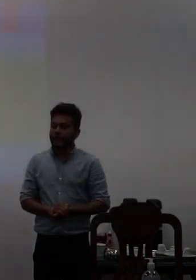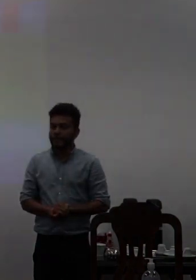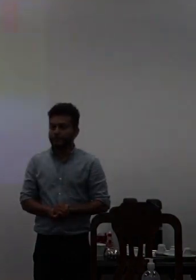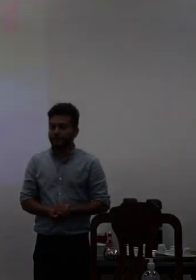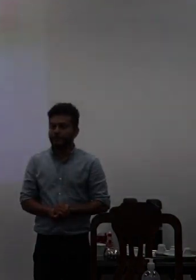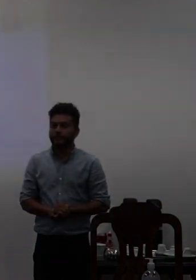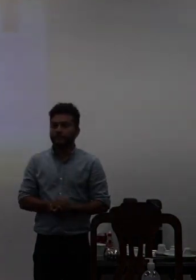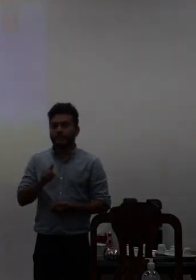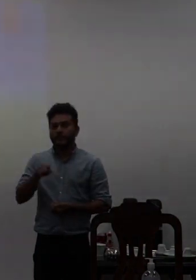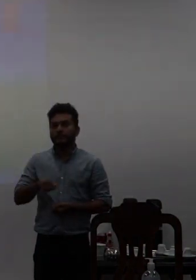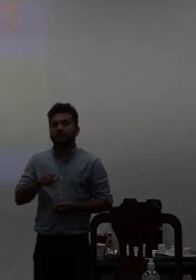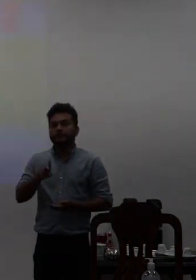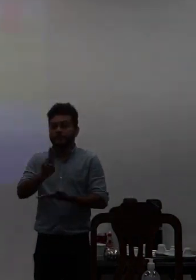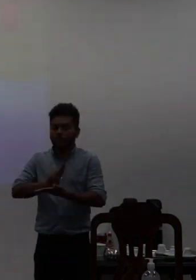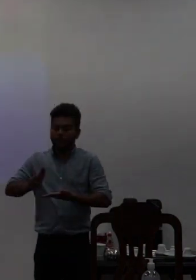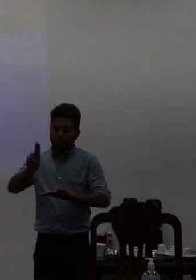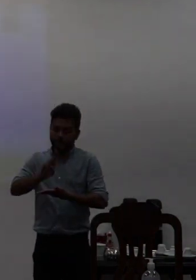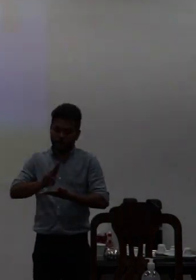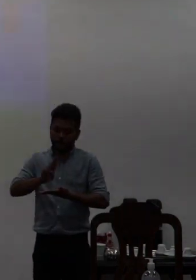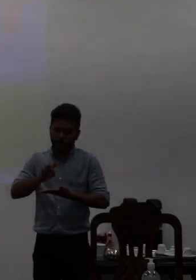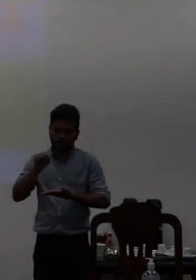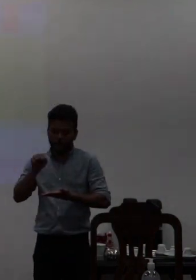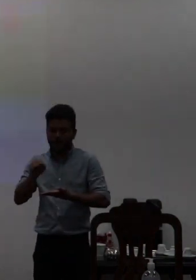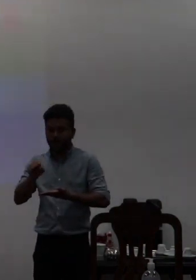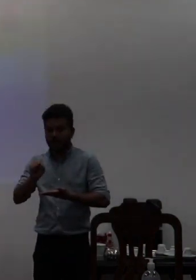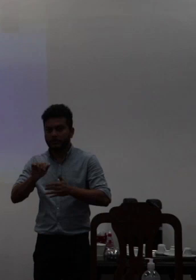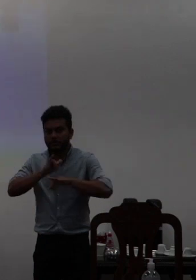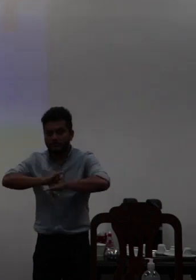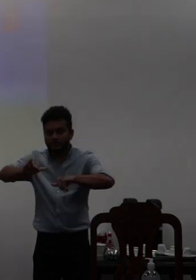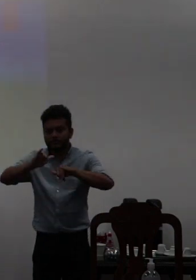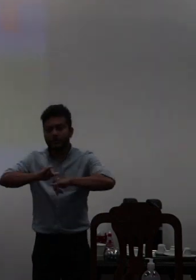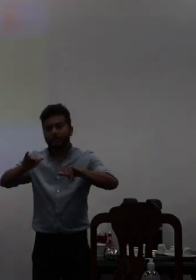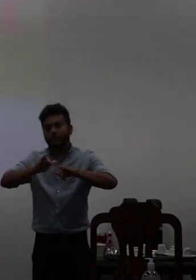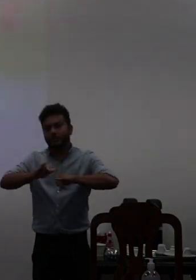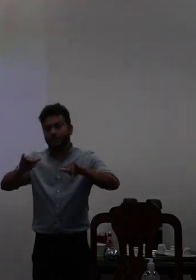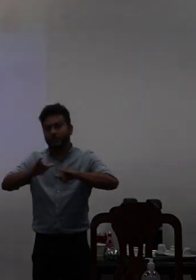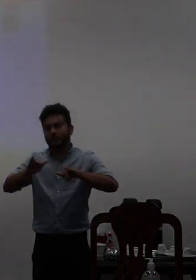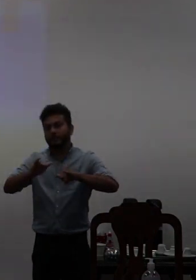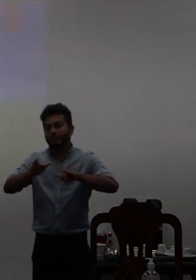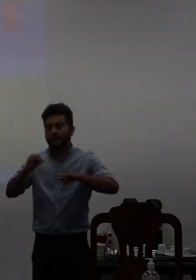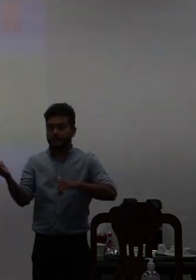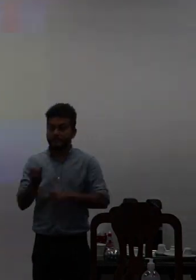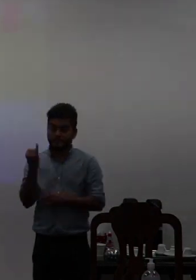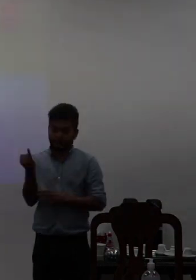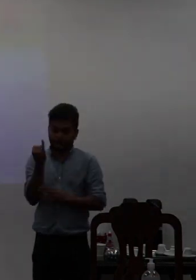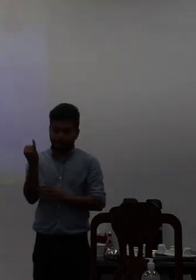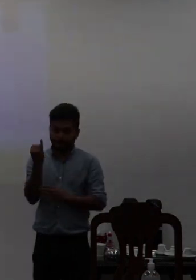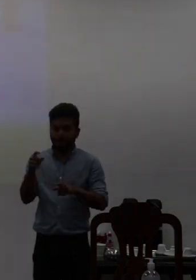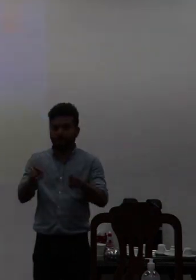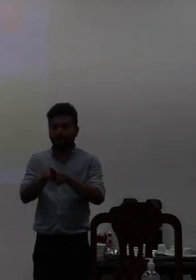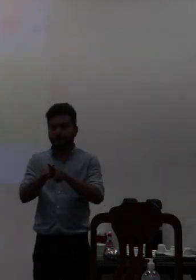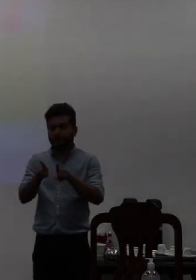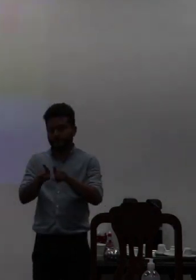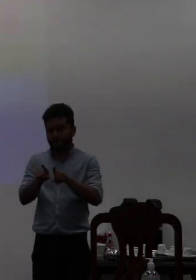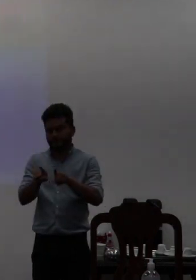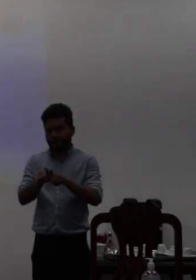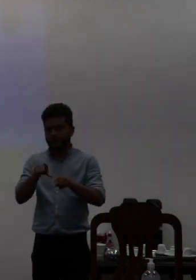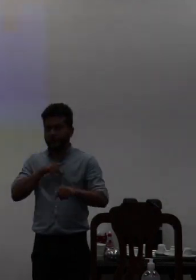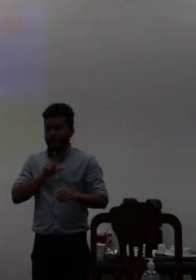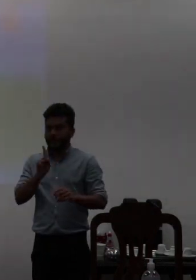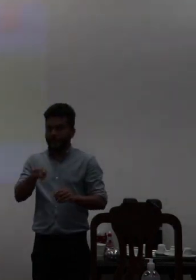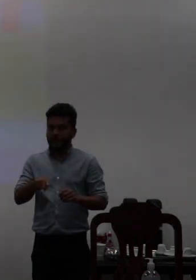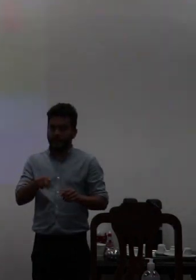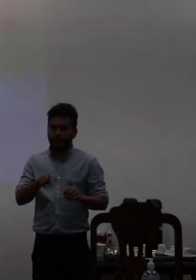que fosse relevantes e fosse trazida pelas diversas